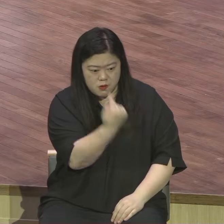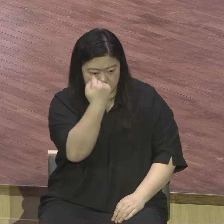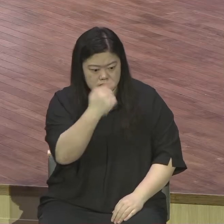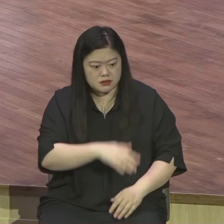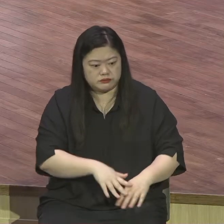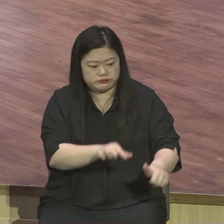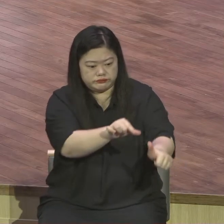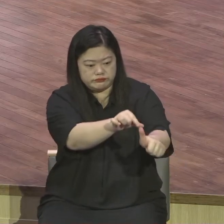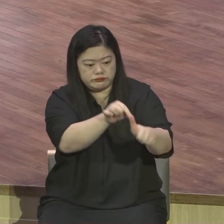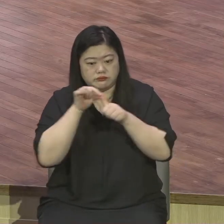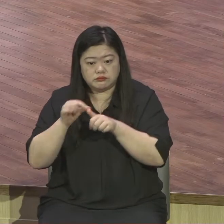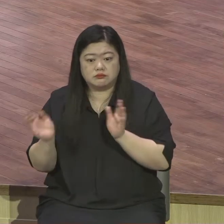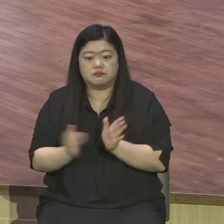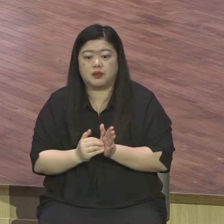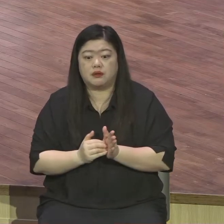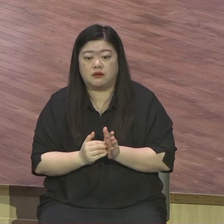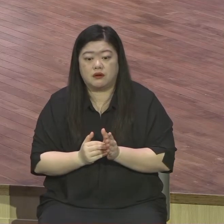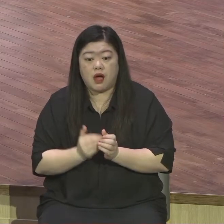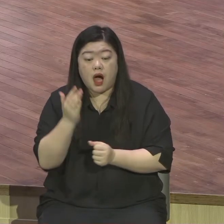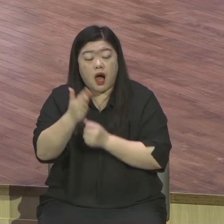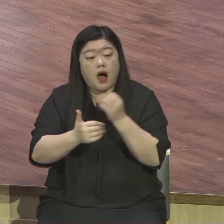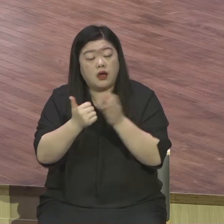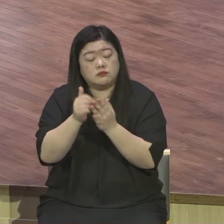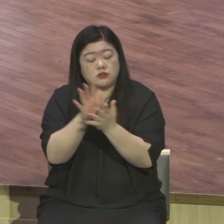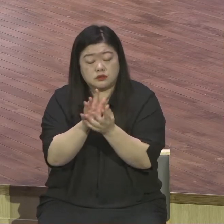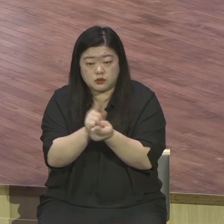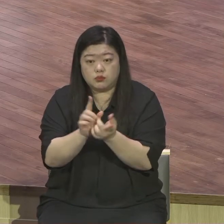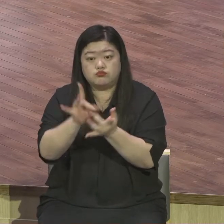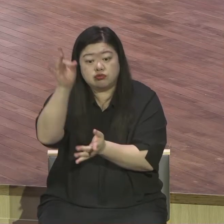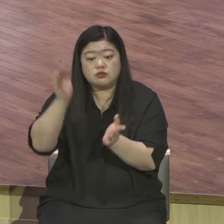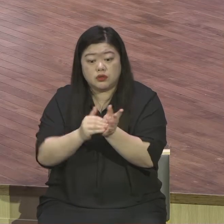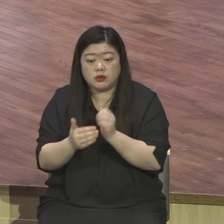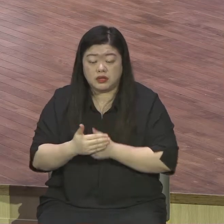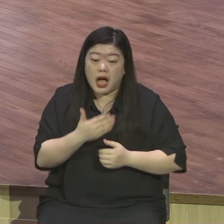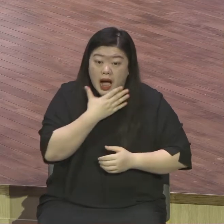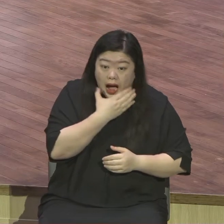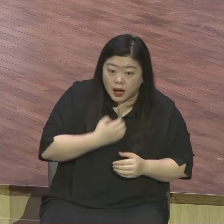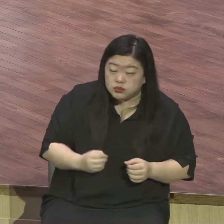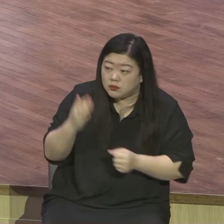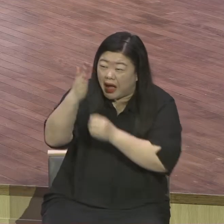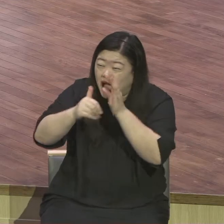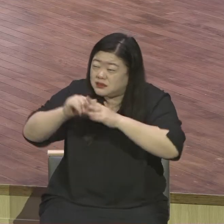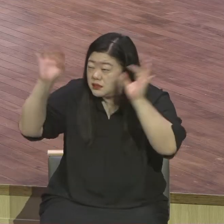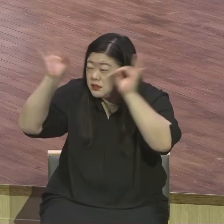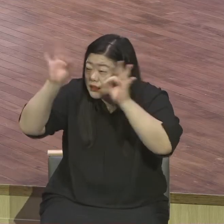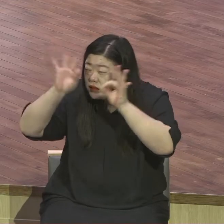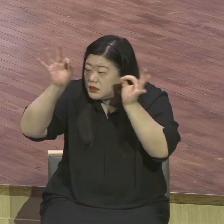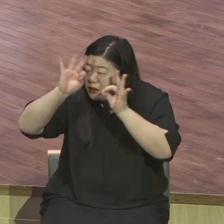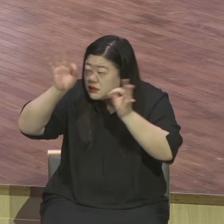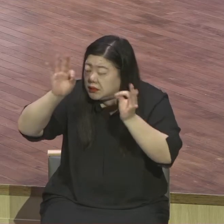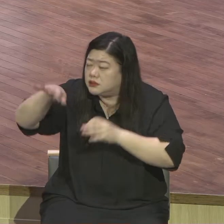전 인류의 아비 믿음의 아비 만들어줄게 일방적 선택 무조건적 선택입니다